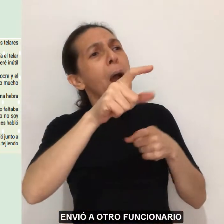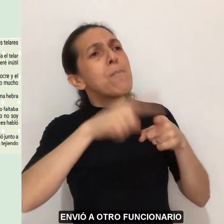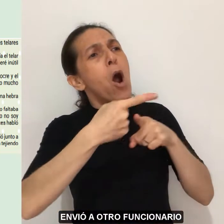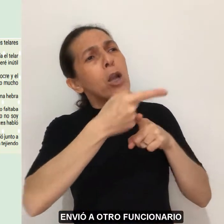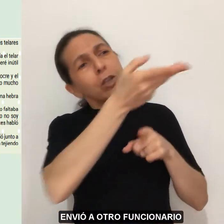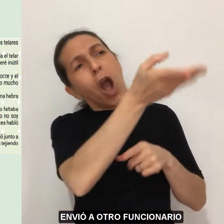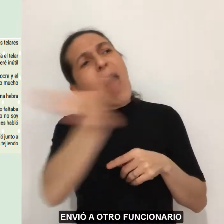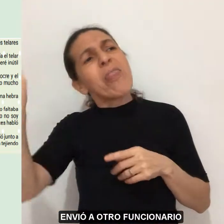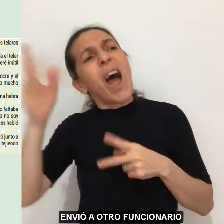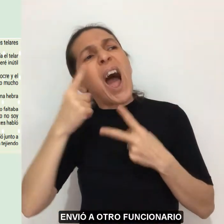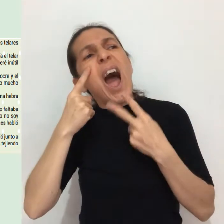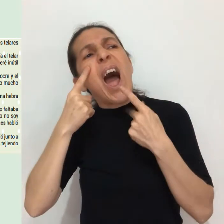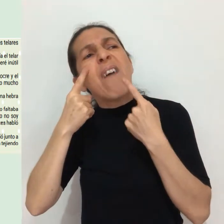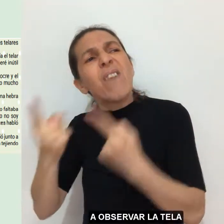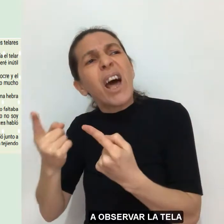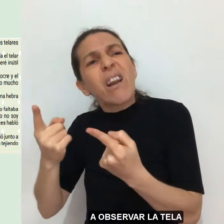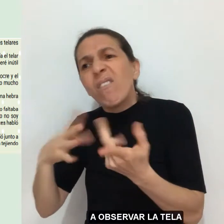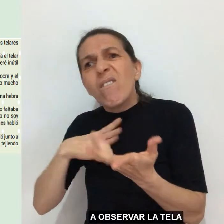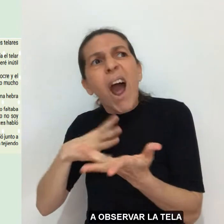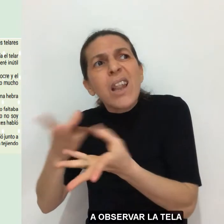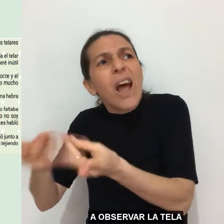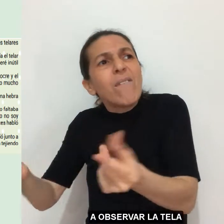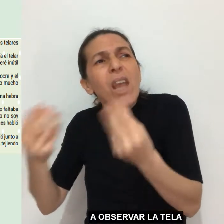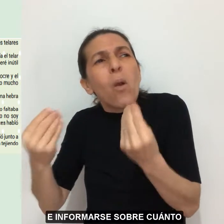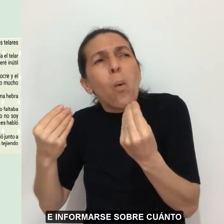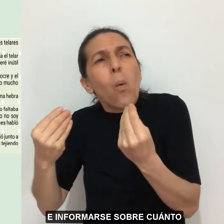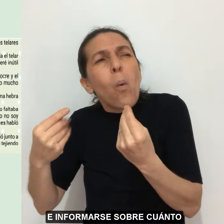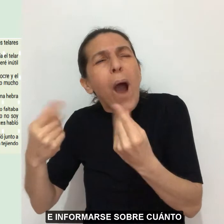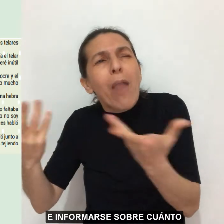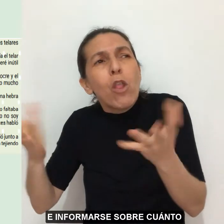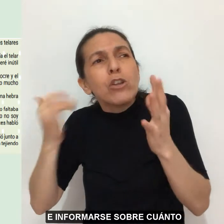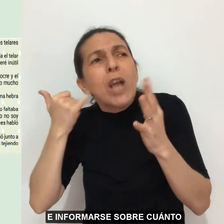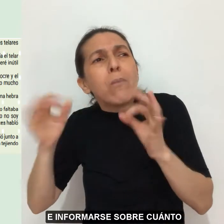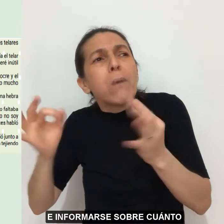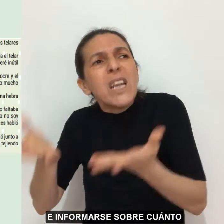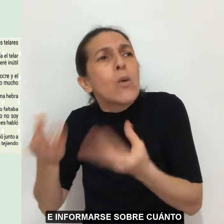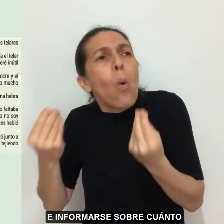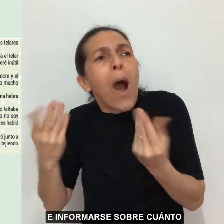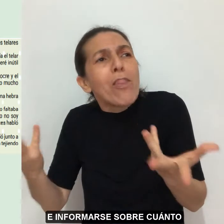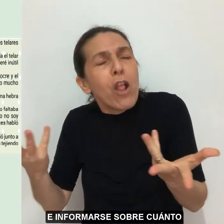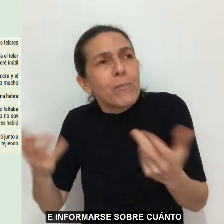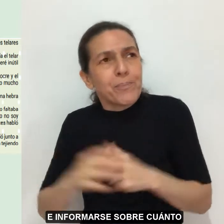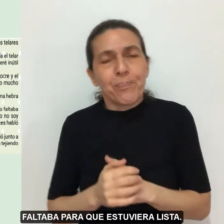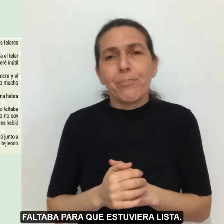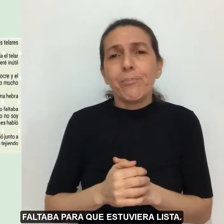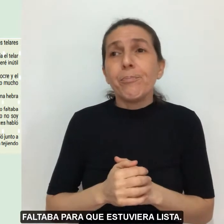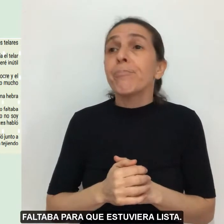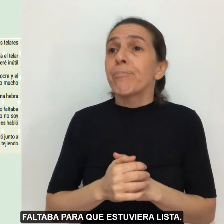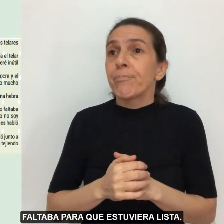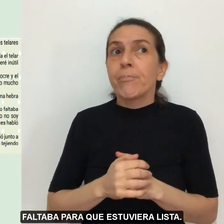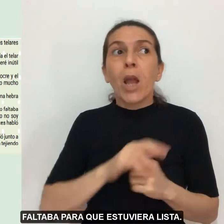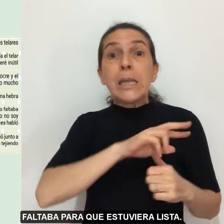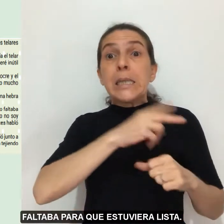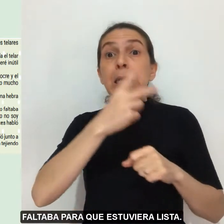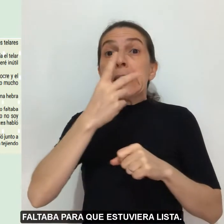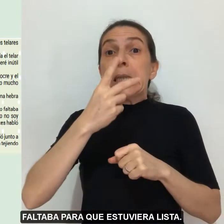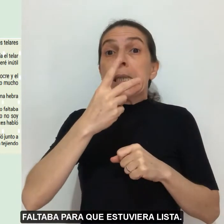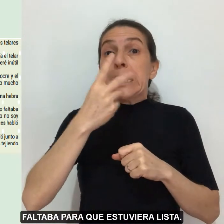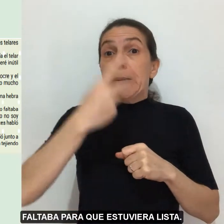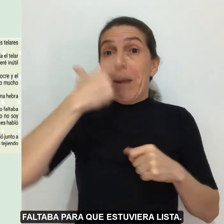otro funcionario a observar la tela y a informarse sobre cuánto faltaba para que estuviera lista.